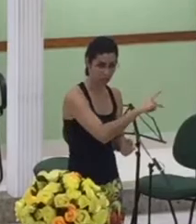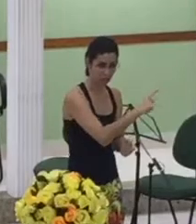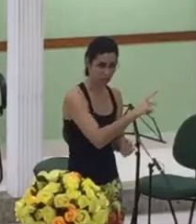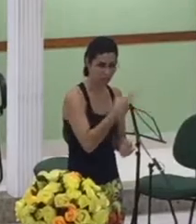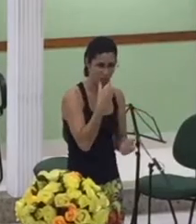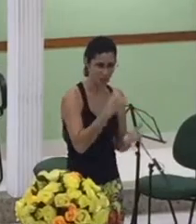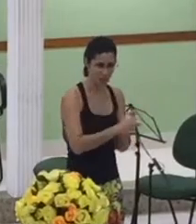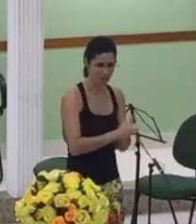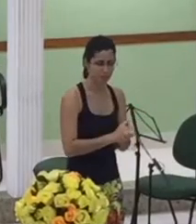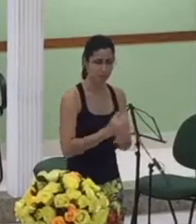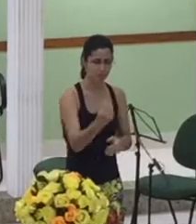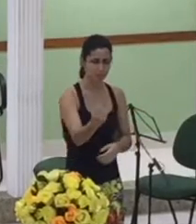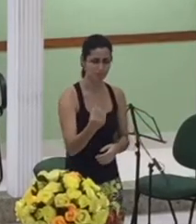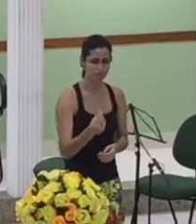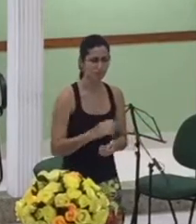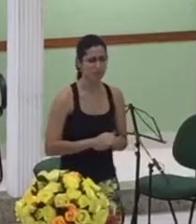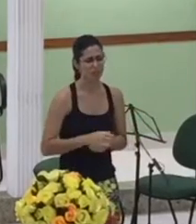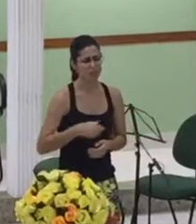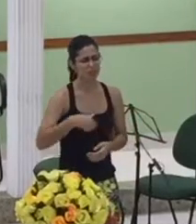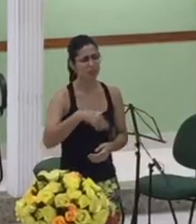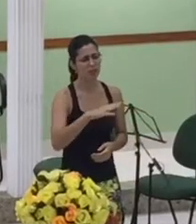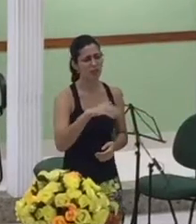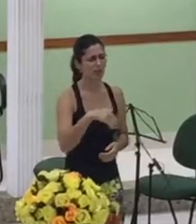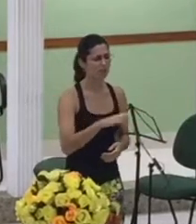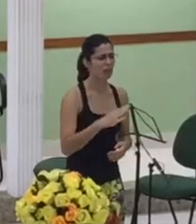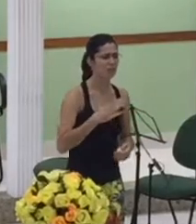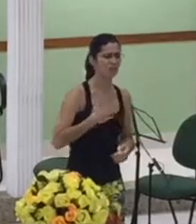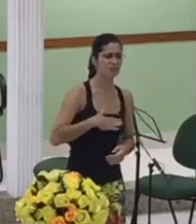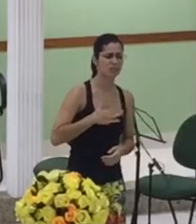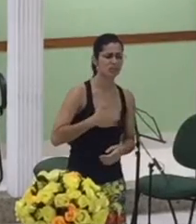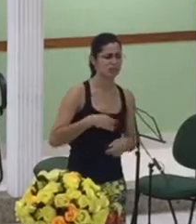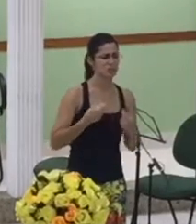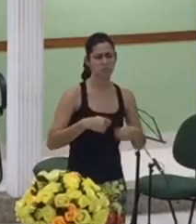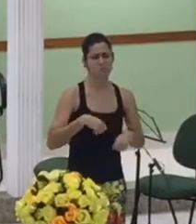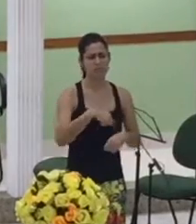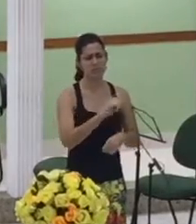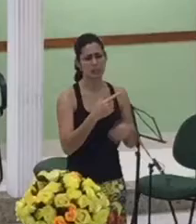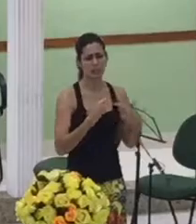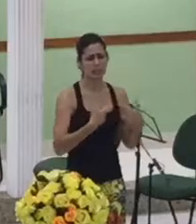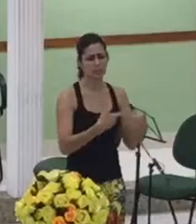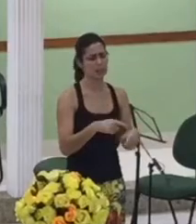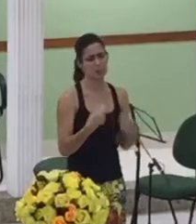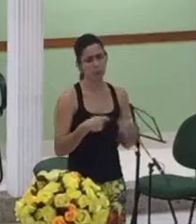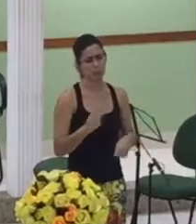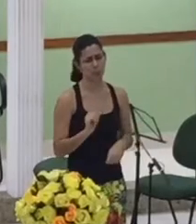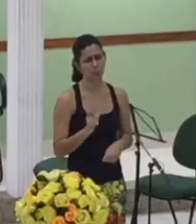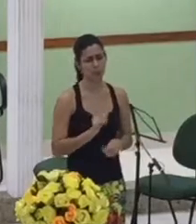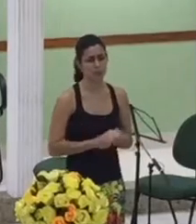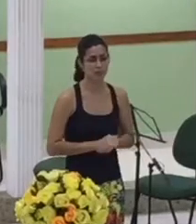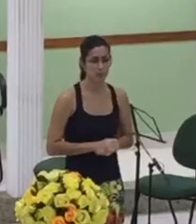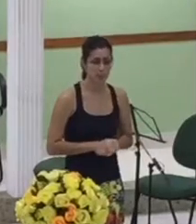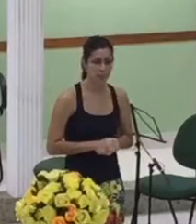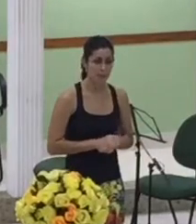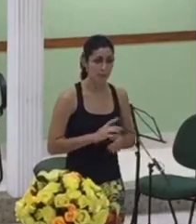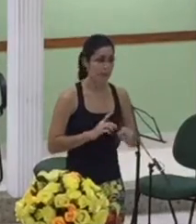eu teto qualquer privilégio precisa vir para que ele dormia na porta de casa